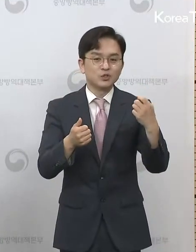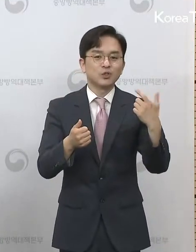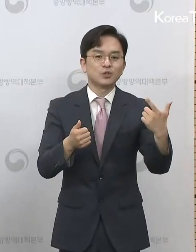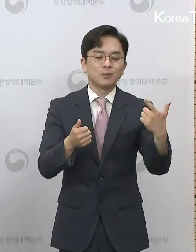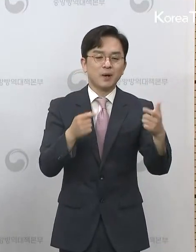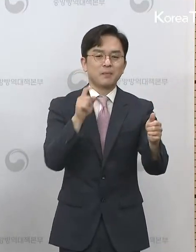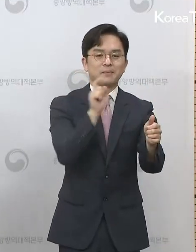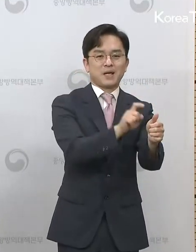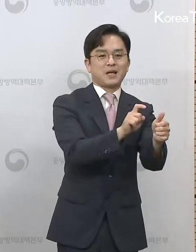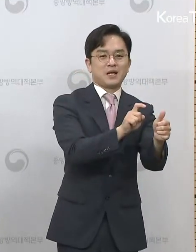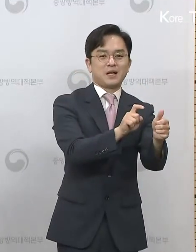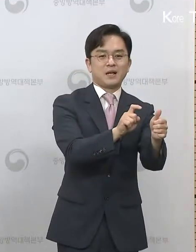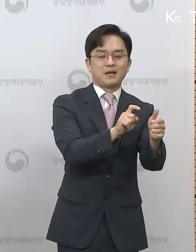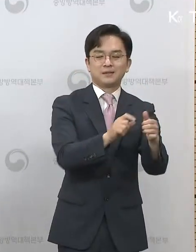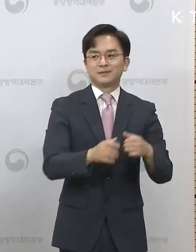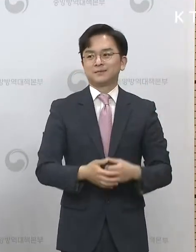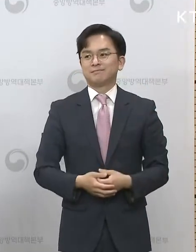확인된 상황입니다.